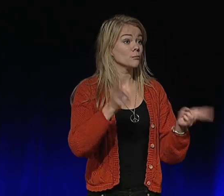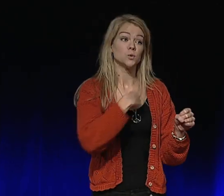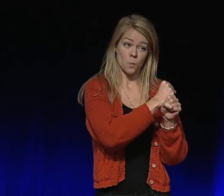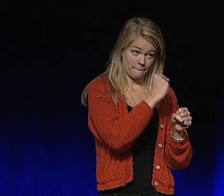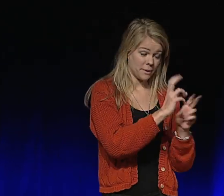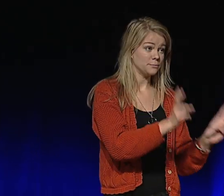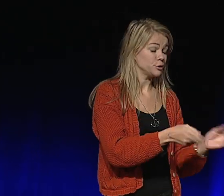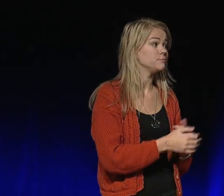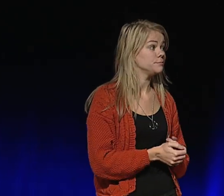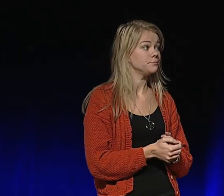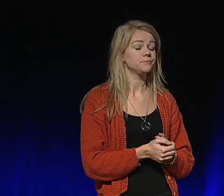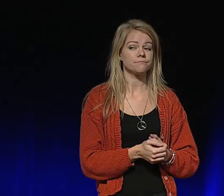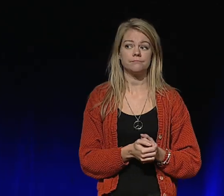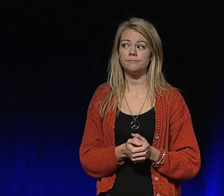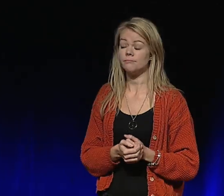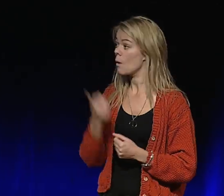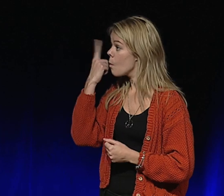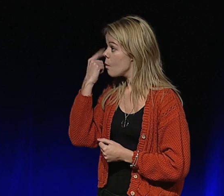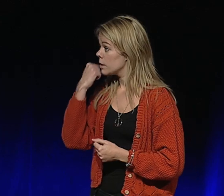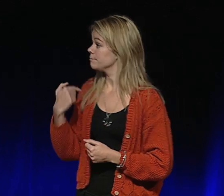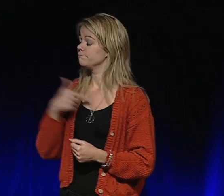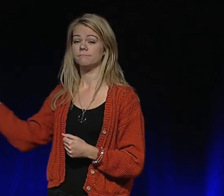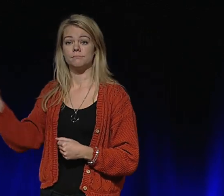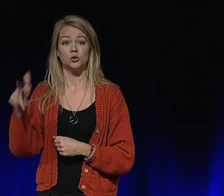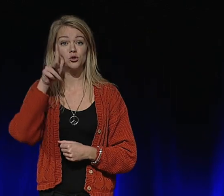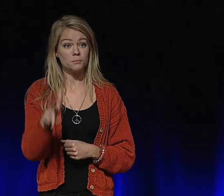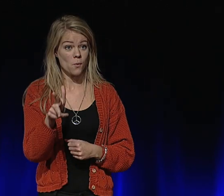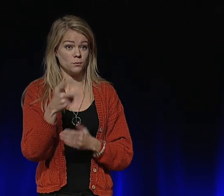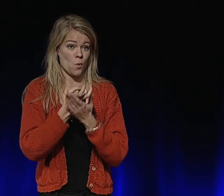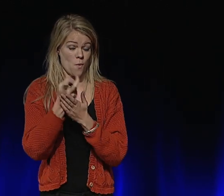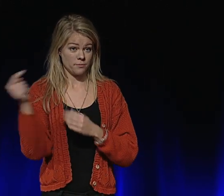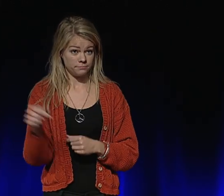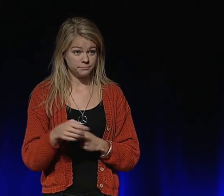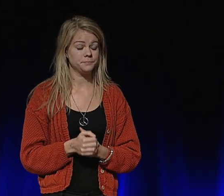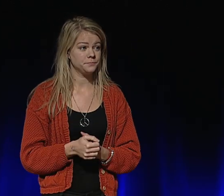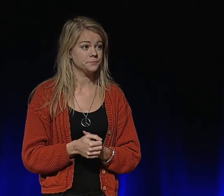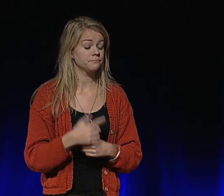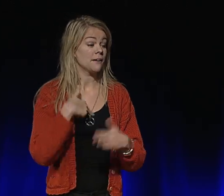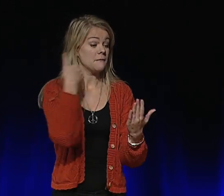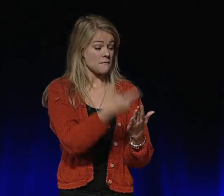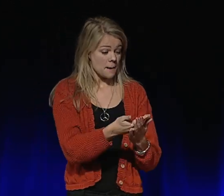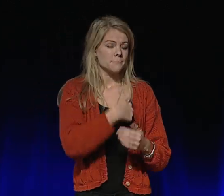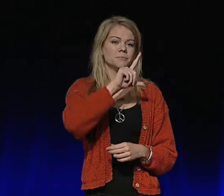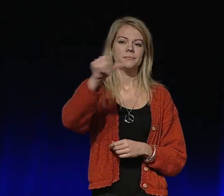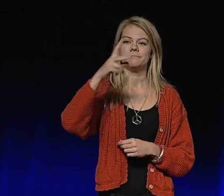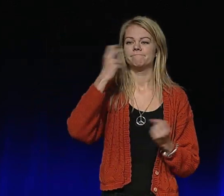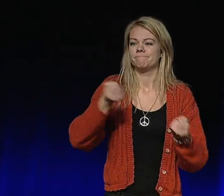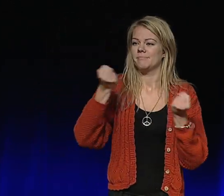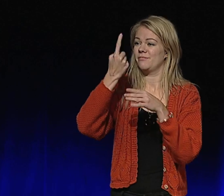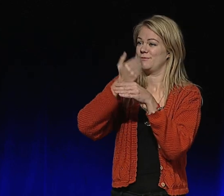Jag har också ett jobb. Igår kom jag hit till Göteborg med tåget. Då gick jag och såg